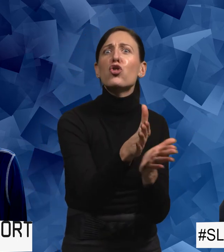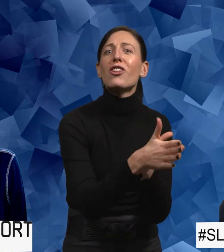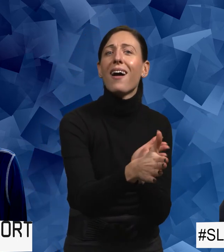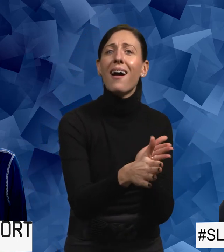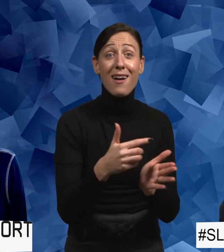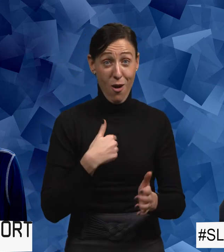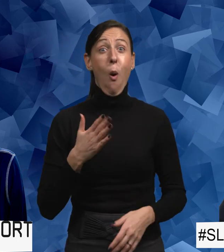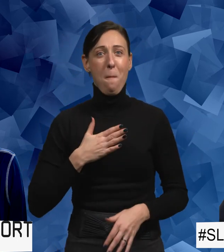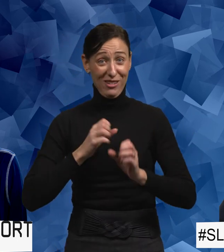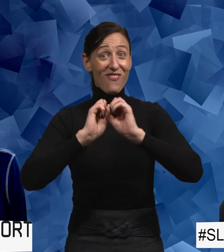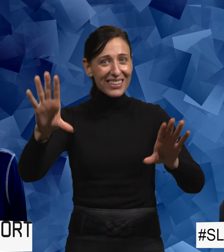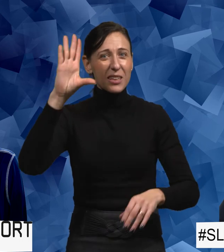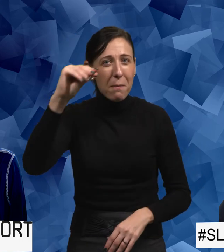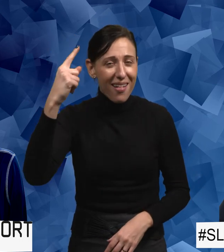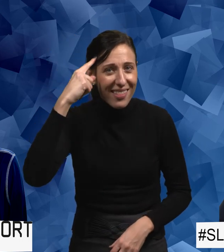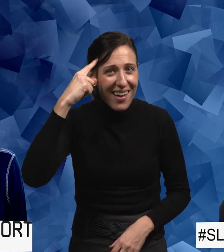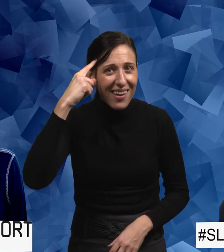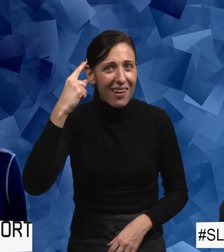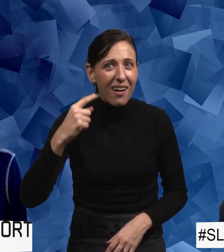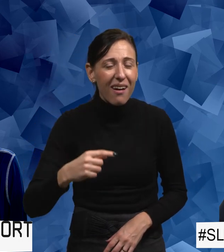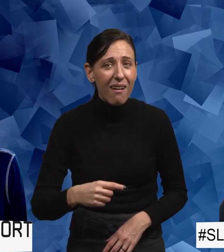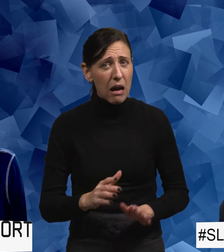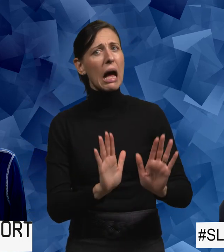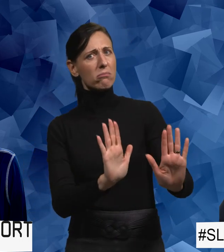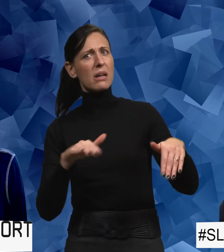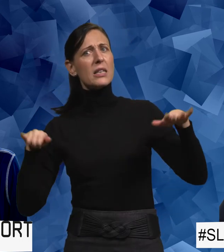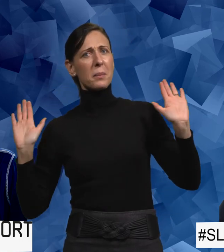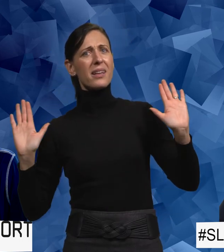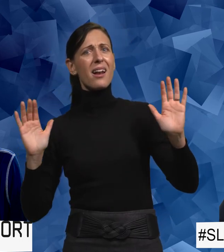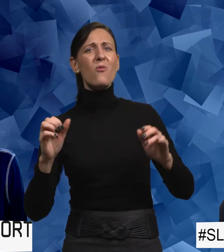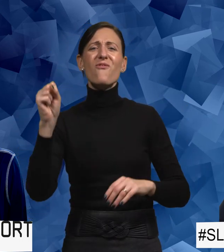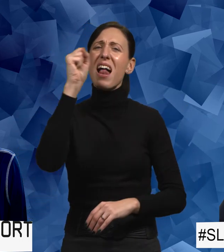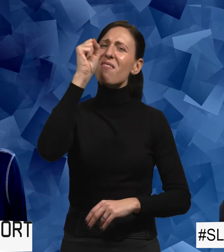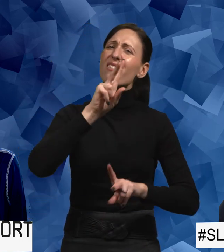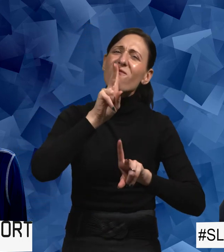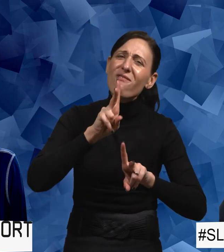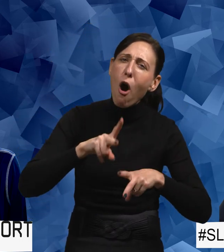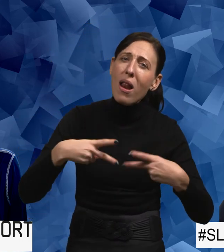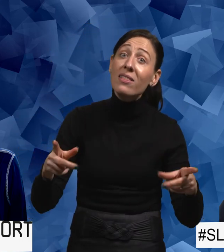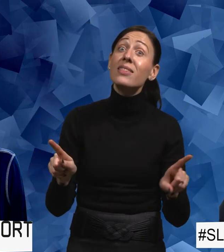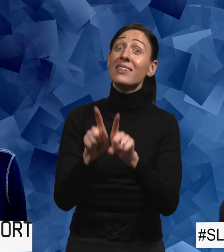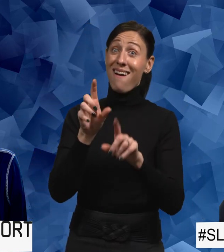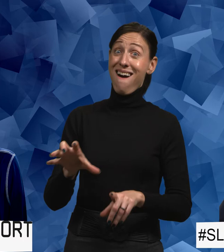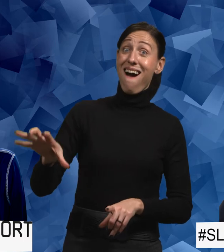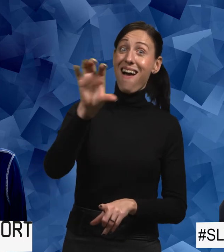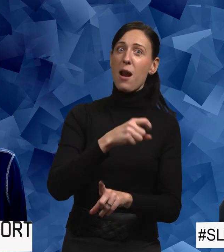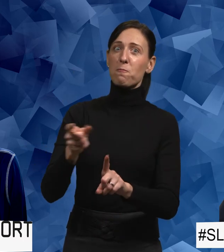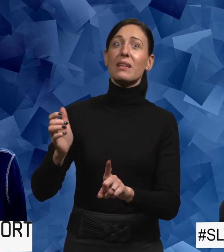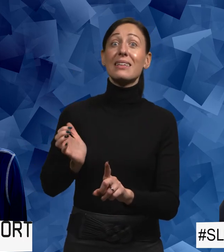Jag hoppas ju att de flesta män tänker så. Men alltså det är väldigt, väldigt vanligt. Och nästan alla de här tjejerna som vi